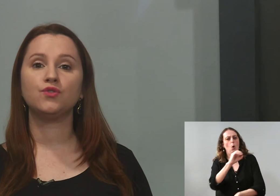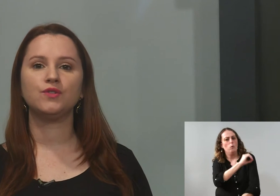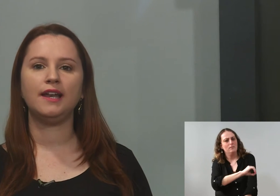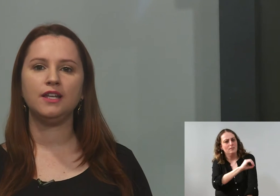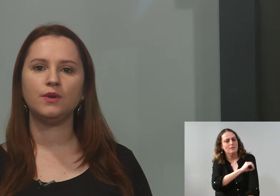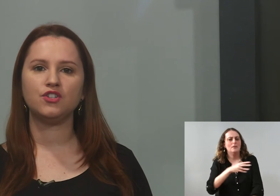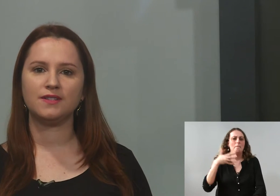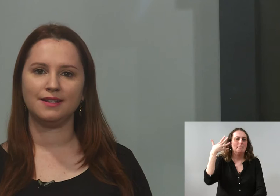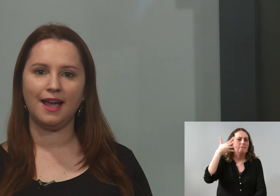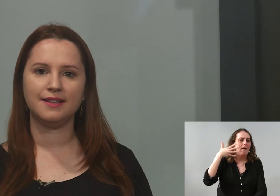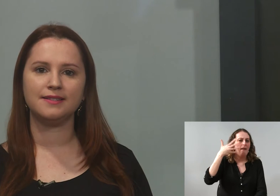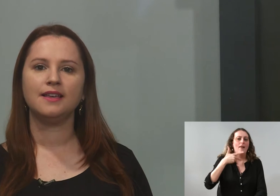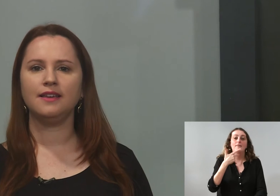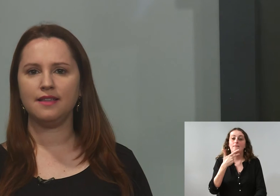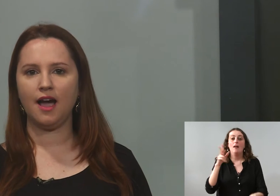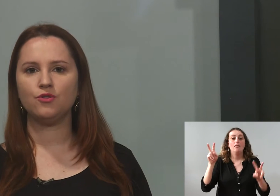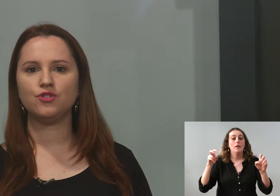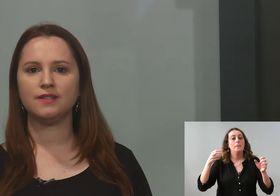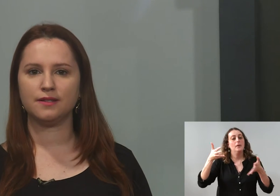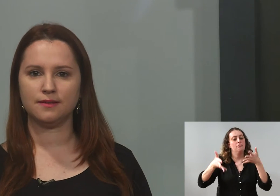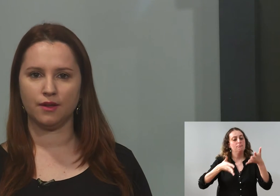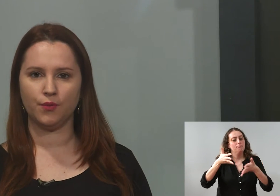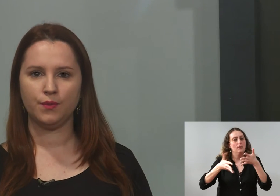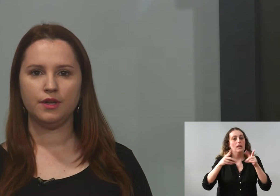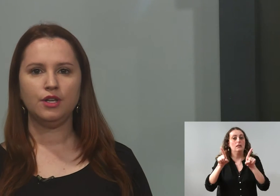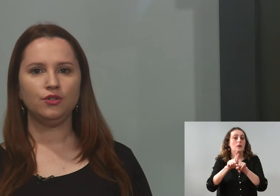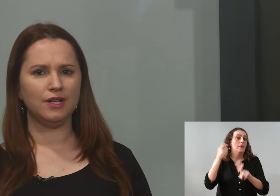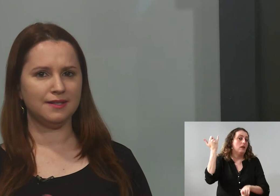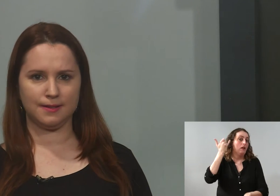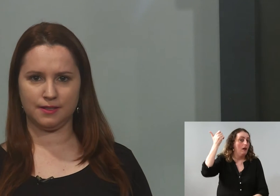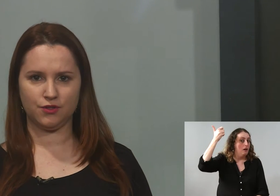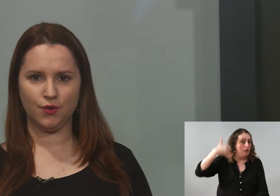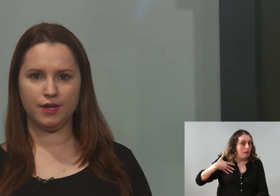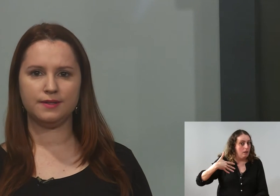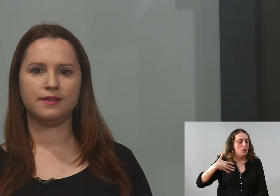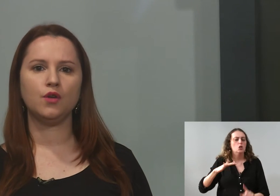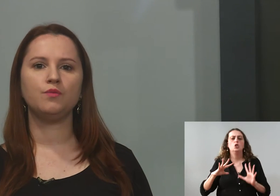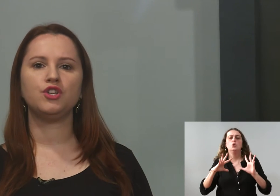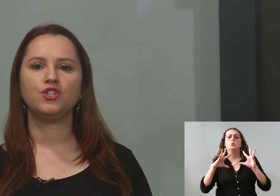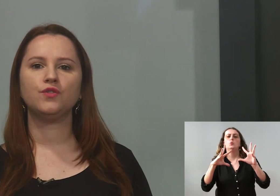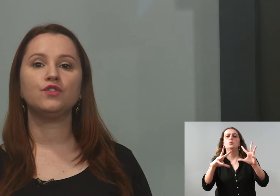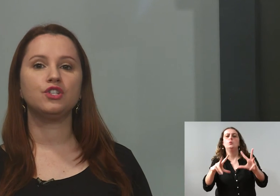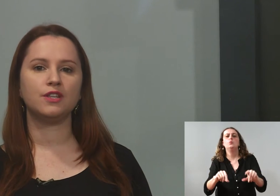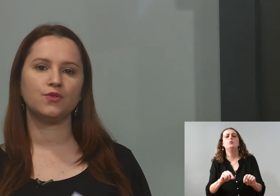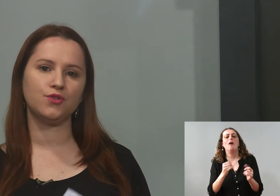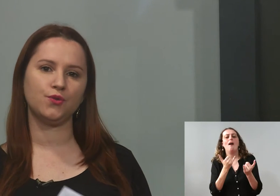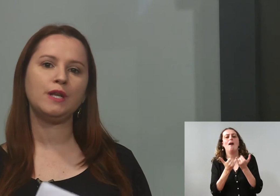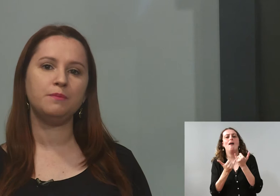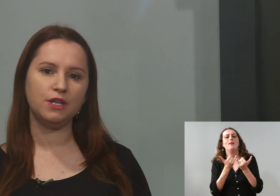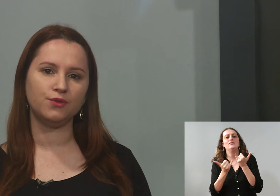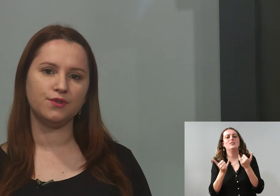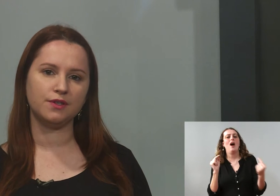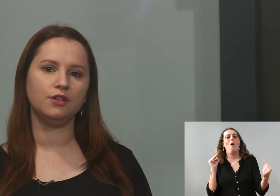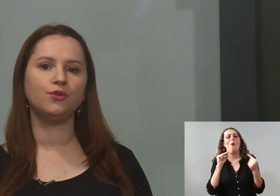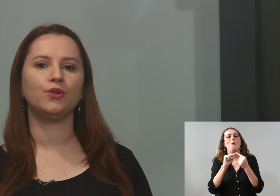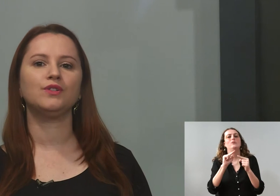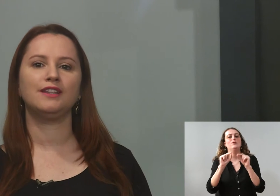uso da língua de sinais e da audiodescrição. Todas essas ações têm o objetivo de desconstruir mitos em torno da